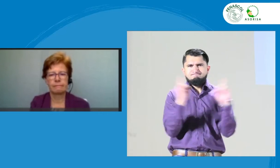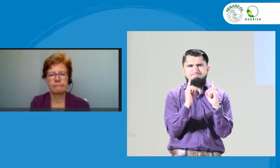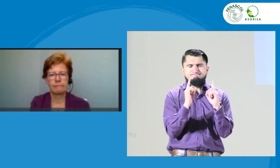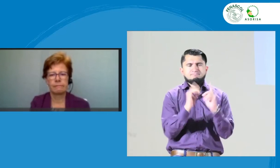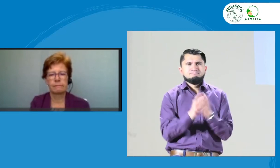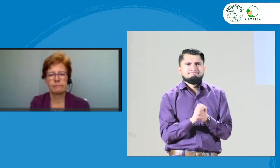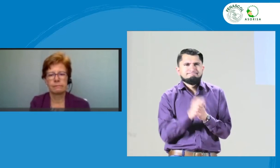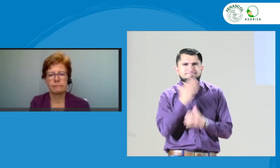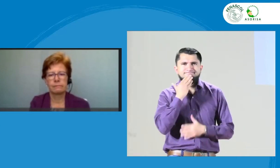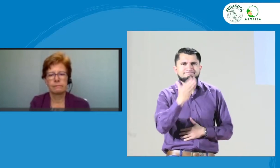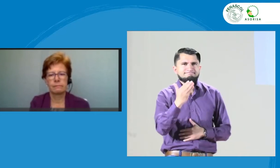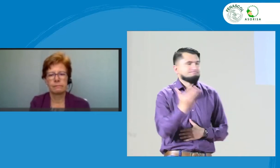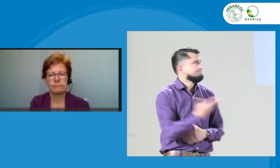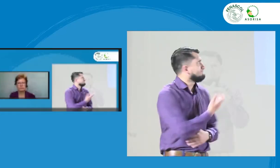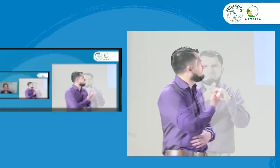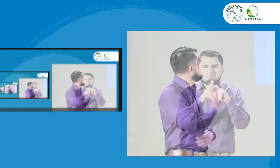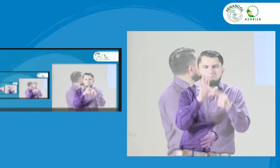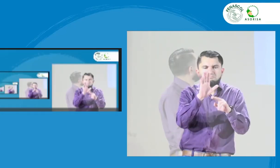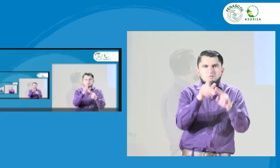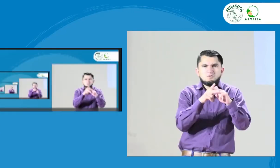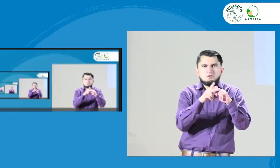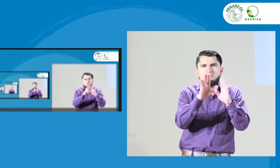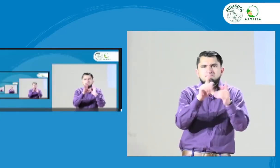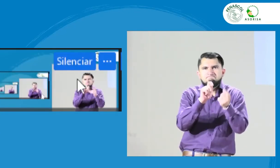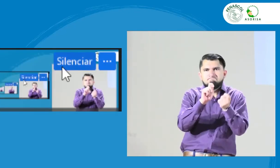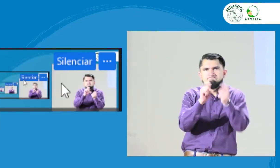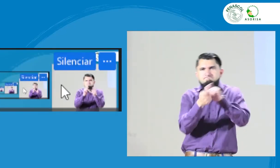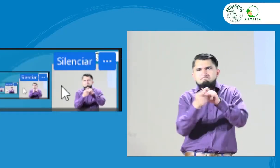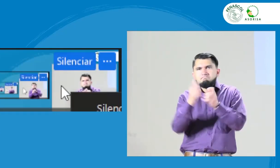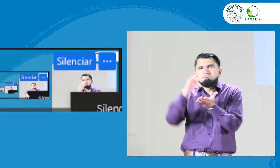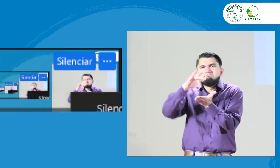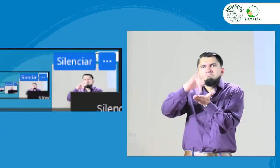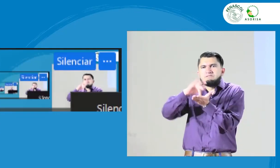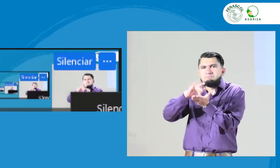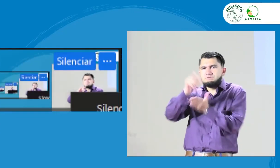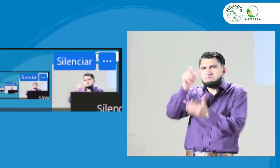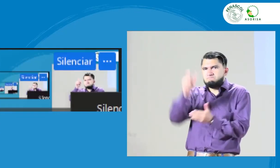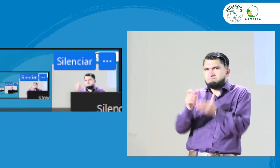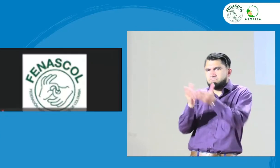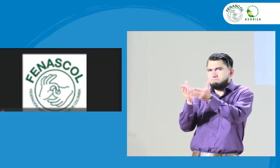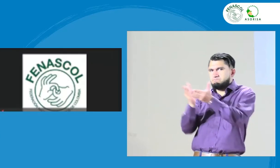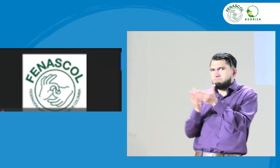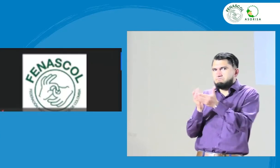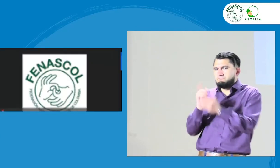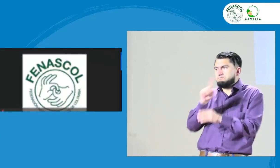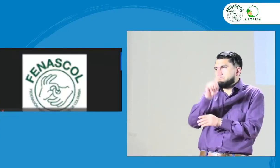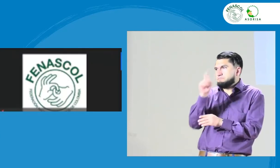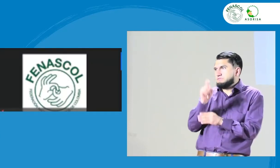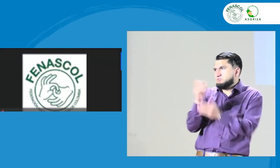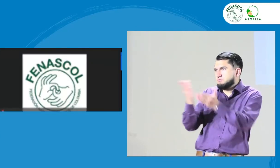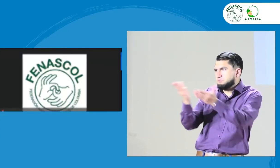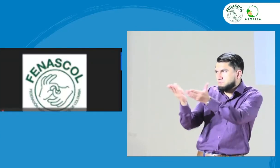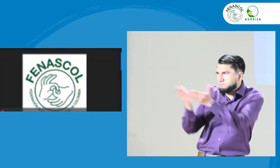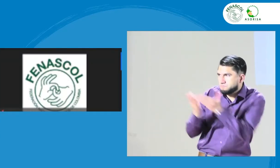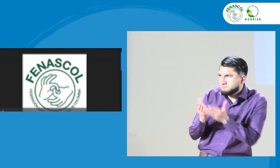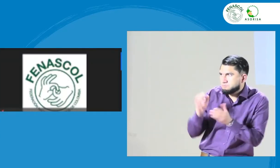Para que, un poquito, por favor, estamos solucionando unos temas técnicos. Mientras tanto, podemos aprovechar